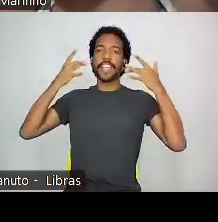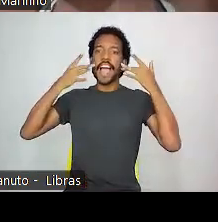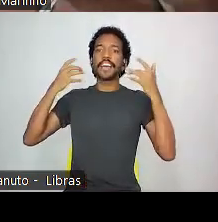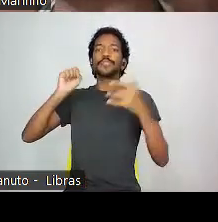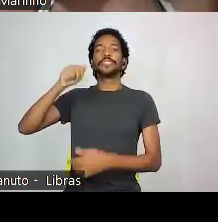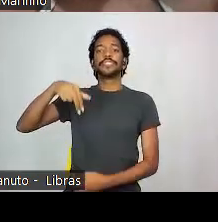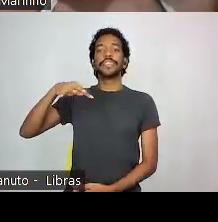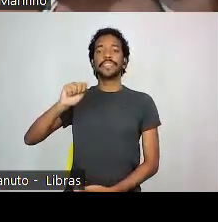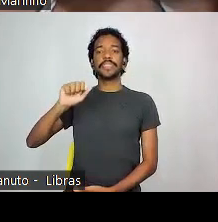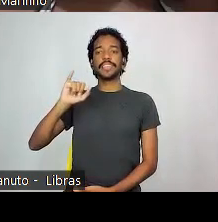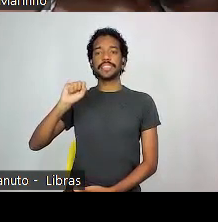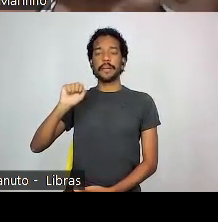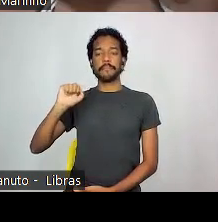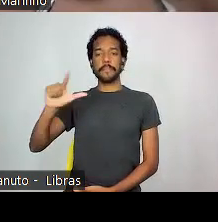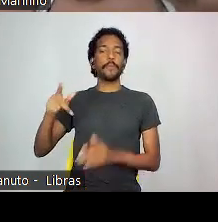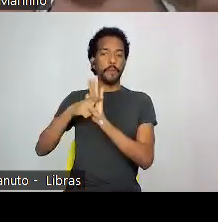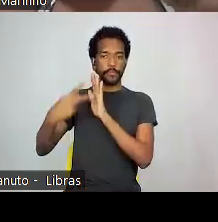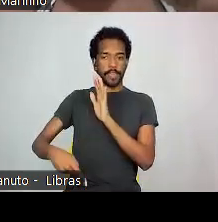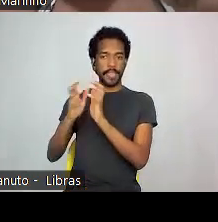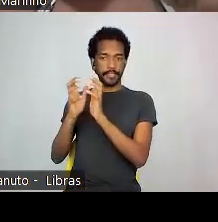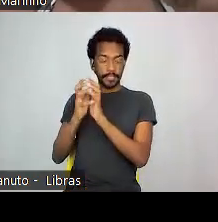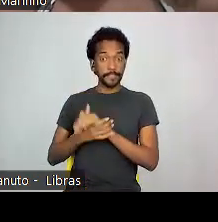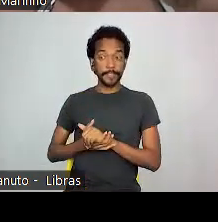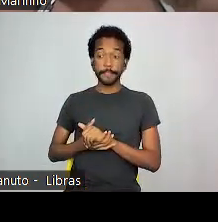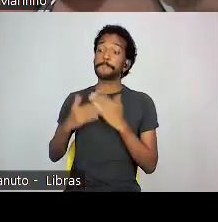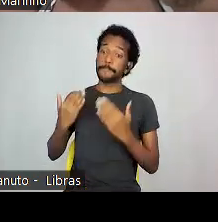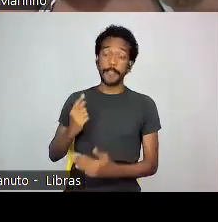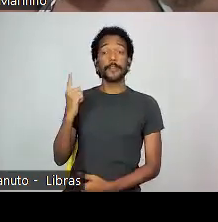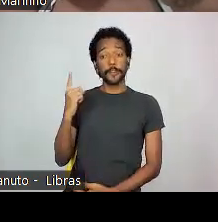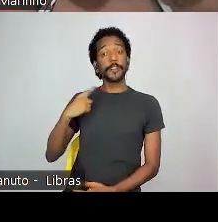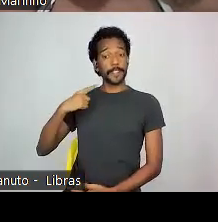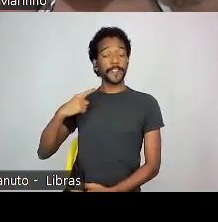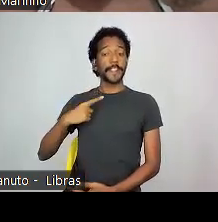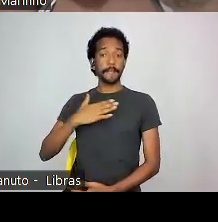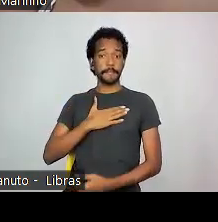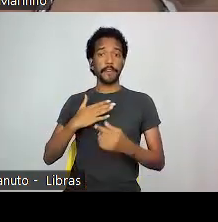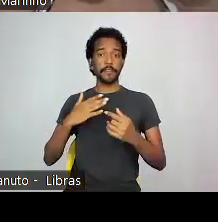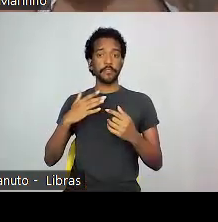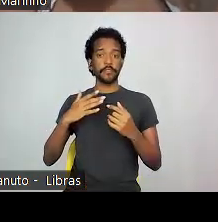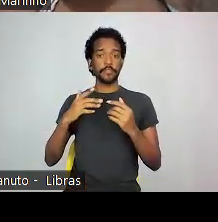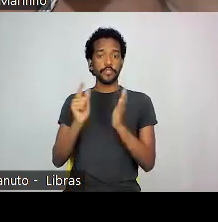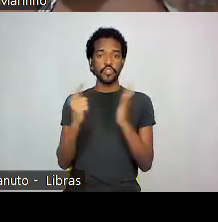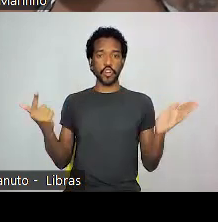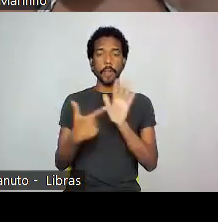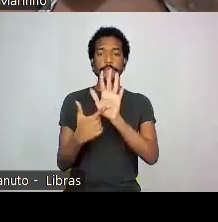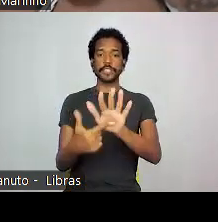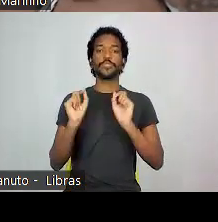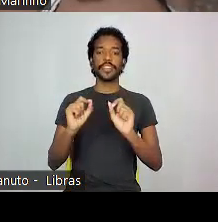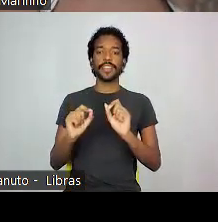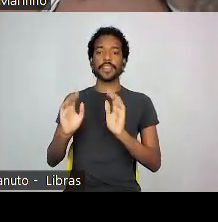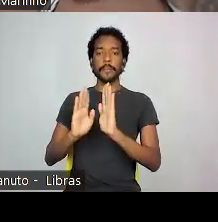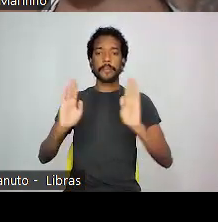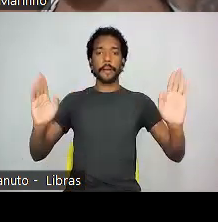Municipal, um superteatro daqui da cidade, que aí está destacado aqui esse texto do jornal, que ele apresenta exposição de objetos de